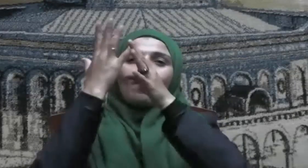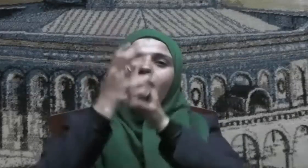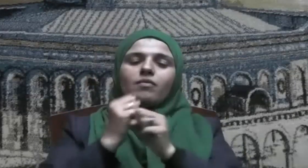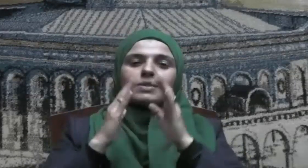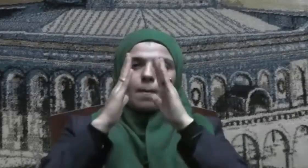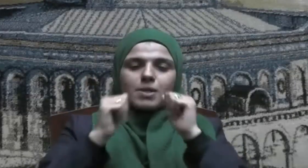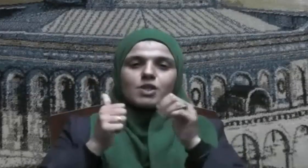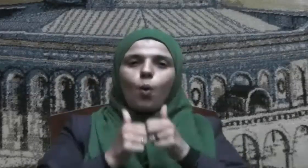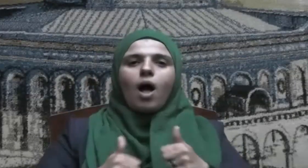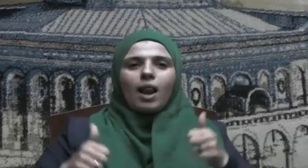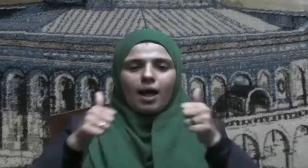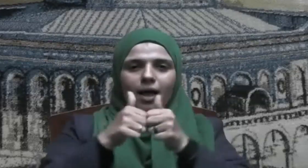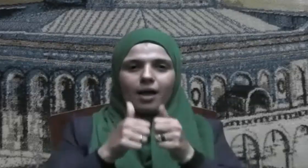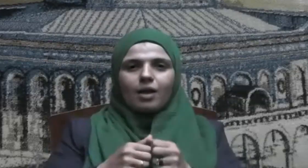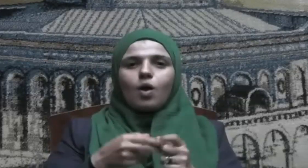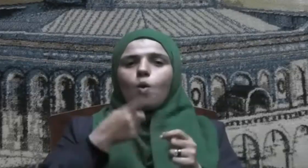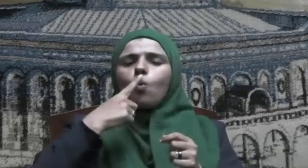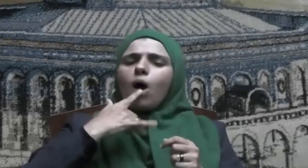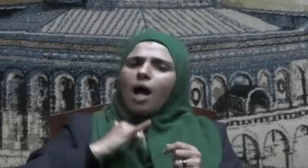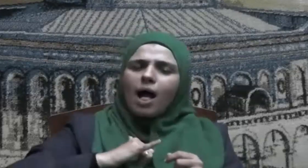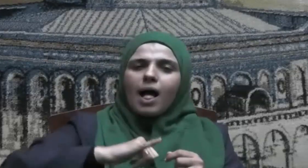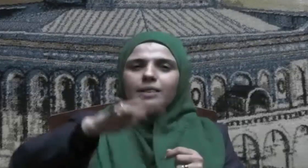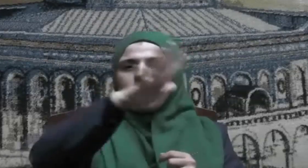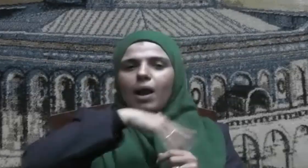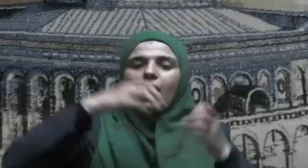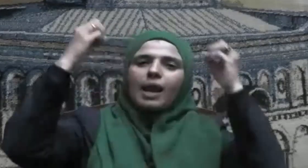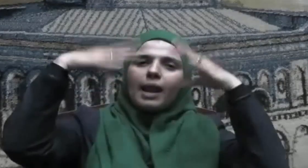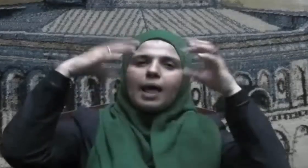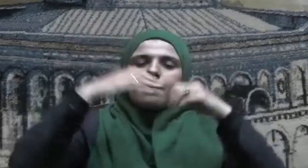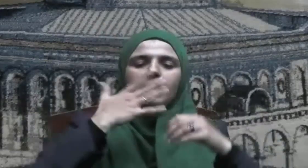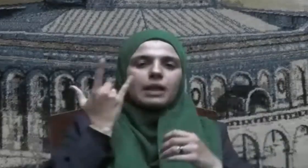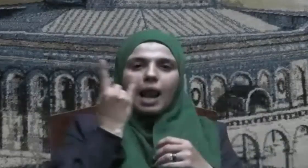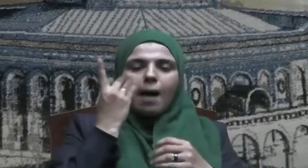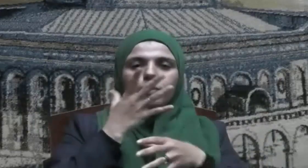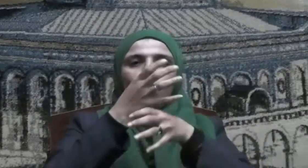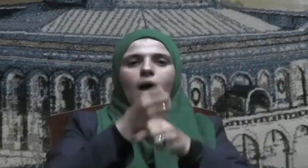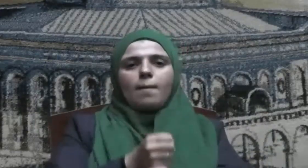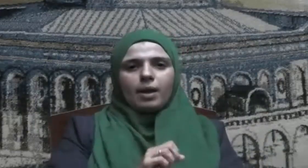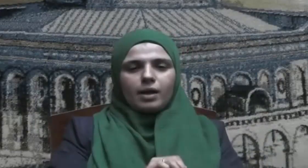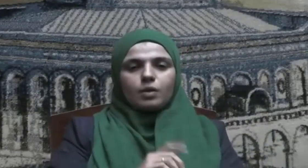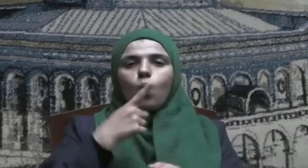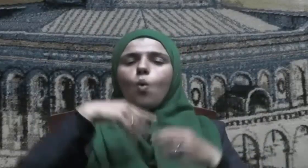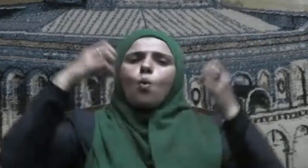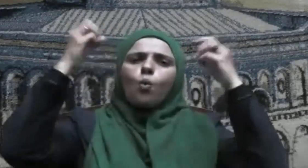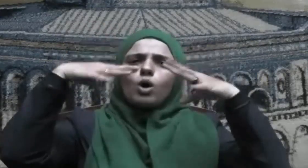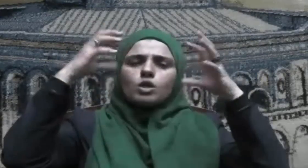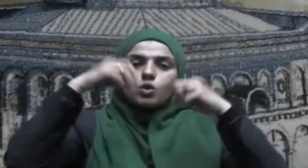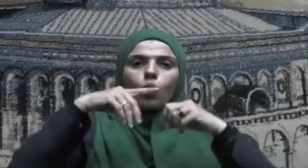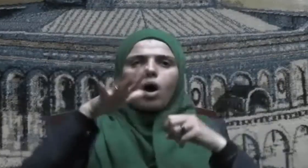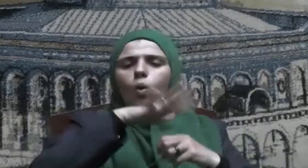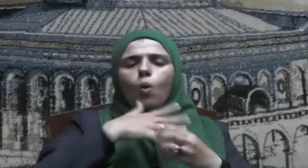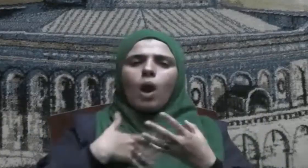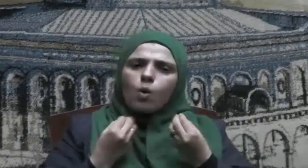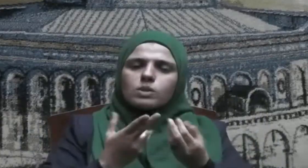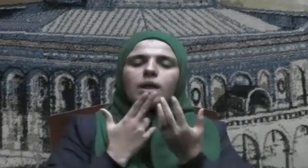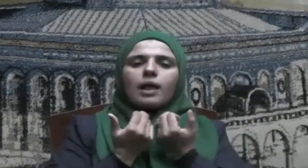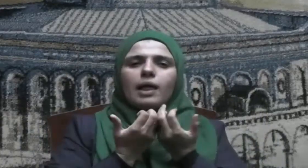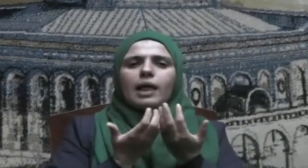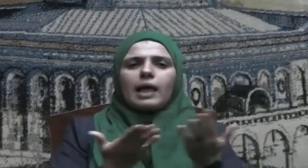وأهلها وأدم عليها نعمة الأمن والأمان وارزقها السخاء والرخاء وسعة